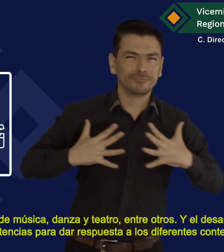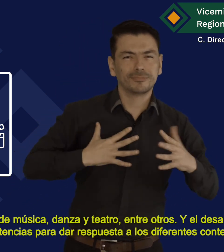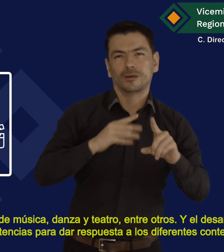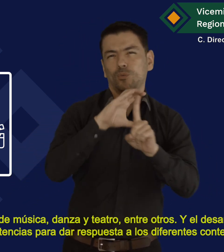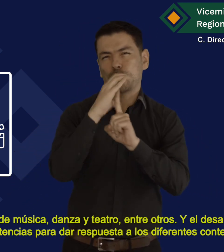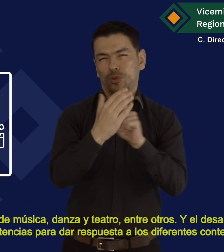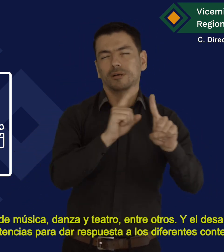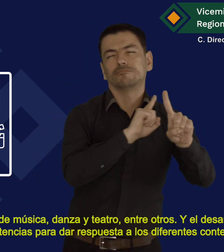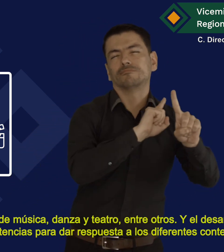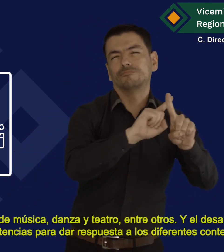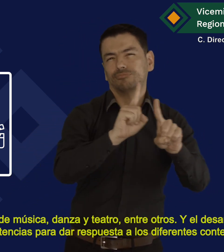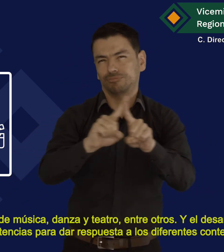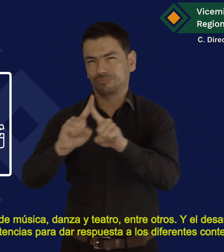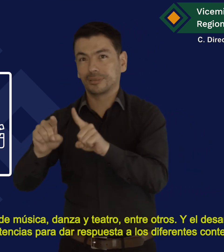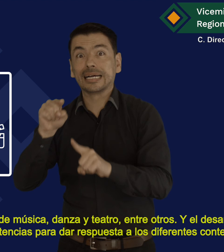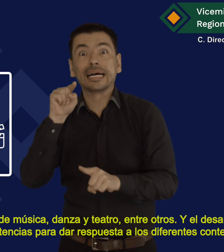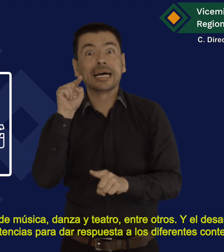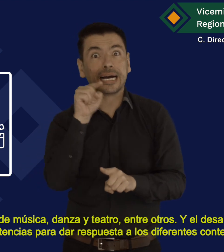otros